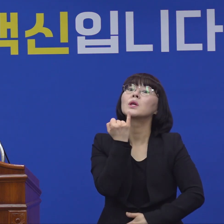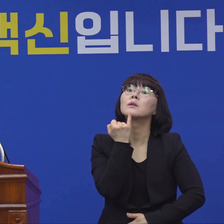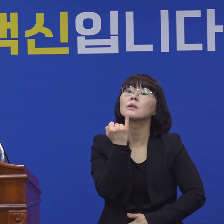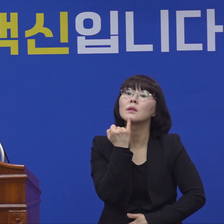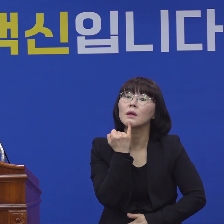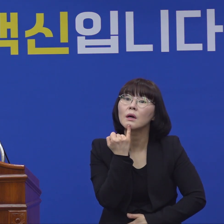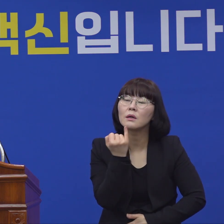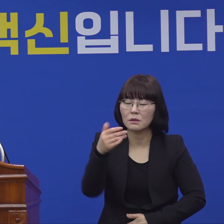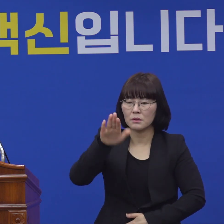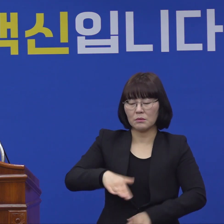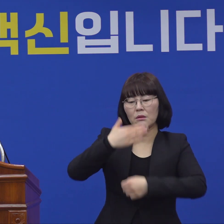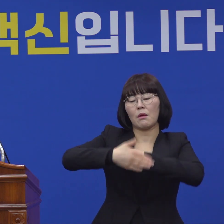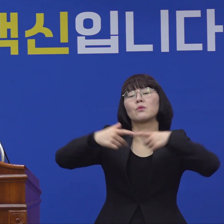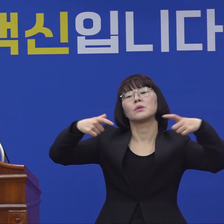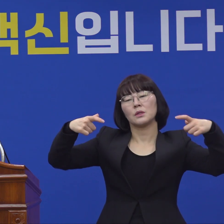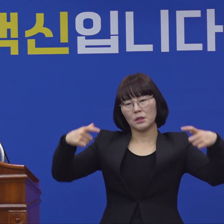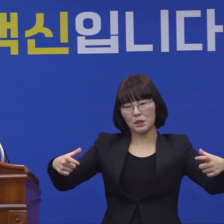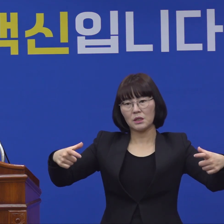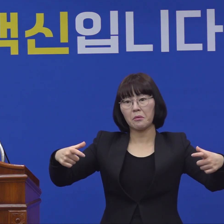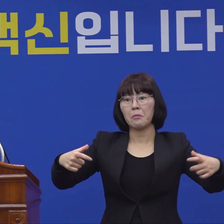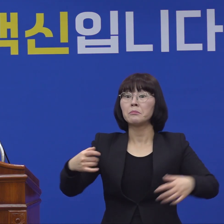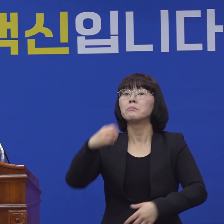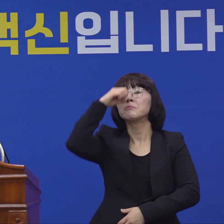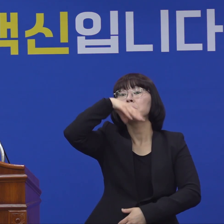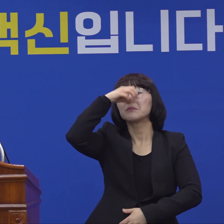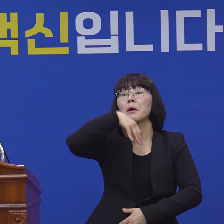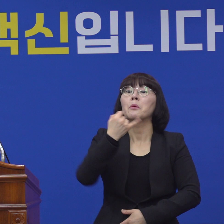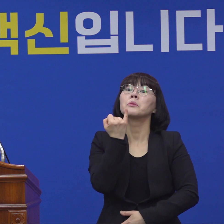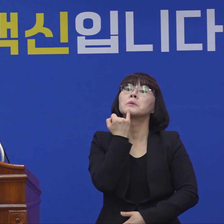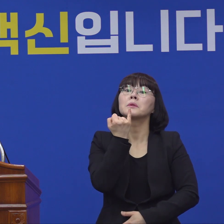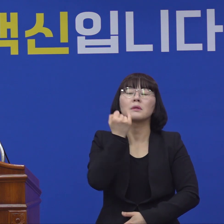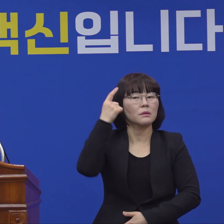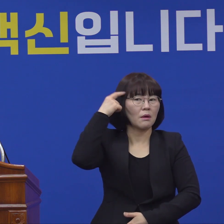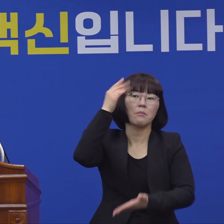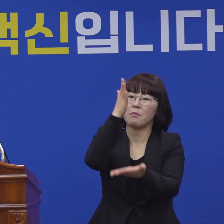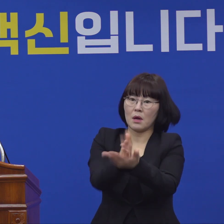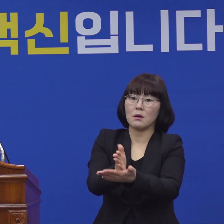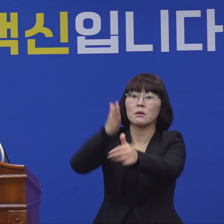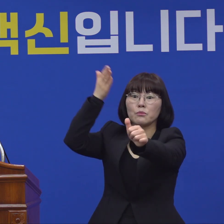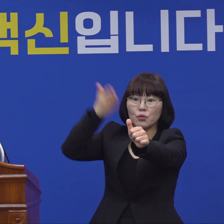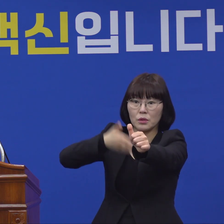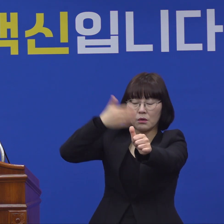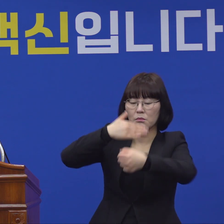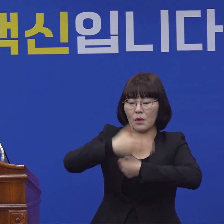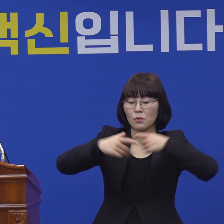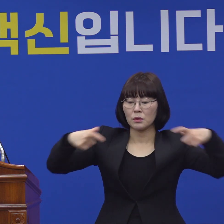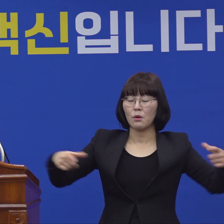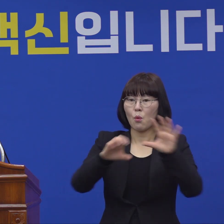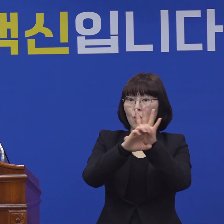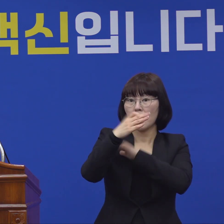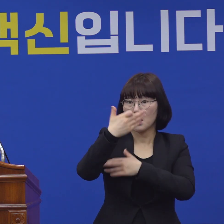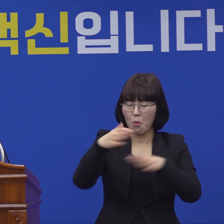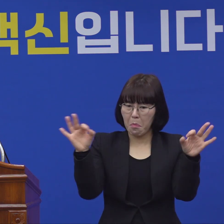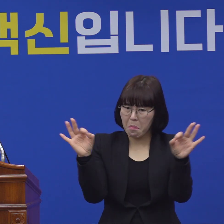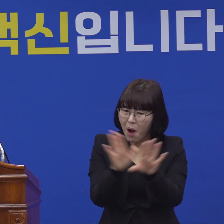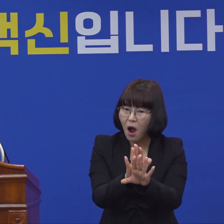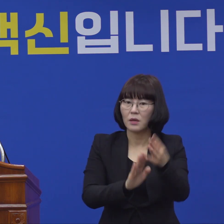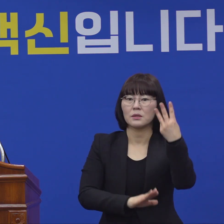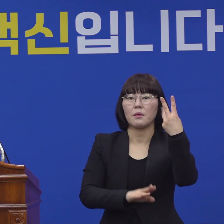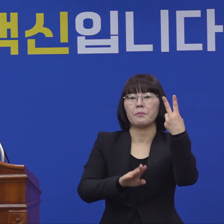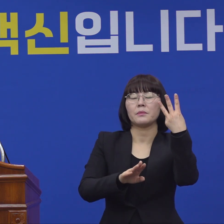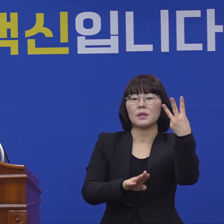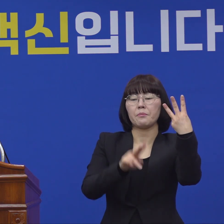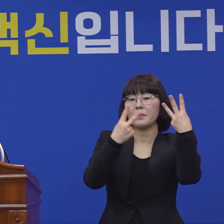아직 대구는 절대 안심할 수 없는 상황입니다. 대구의 코로나19 종식 3.28